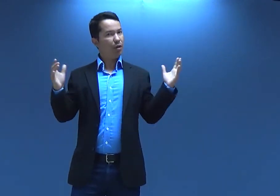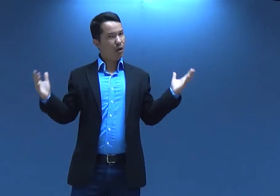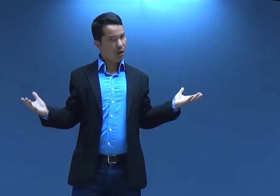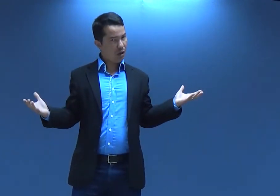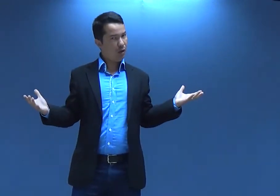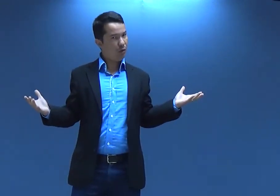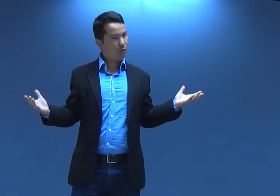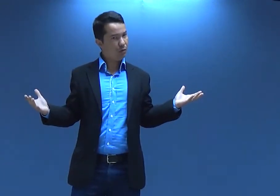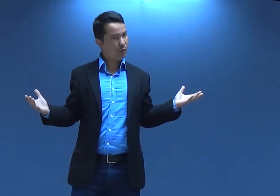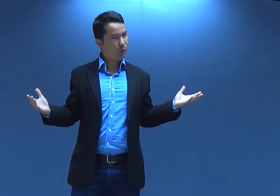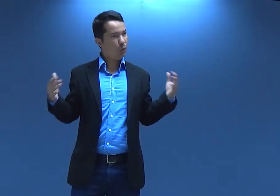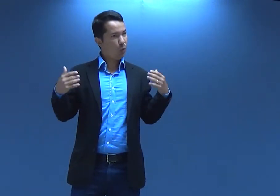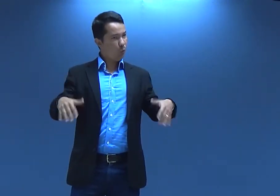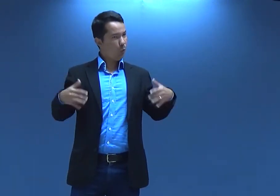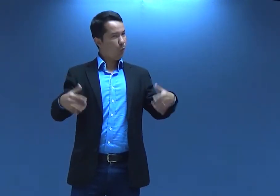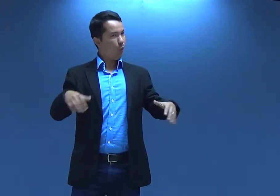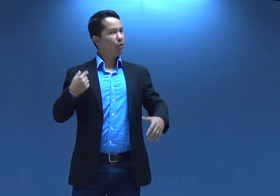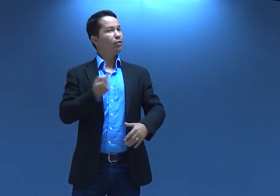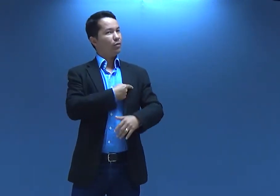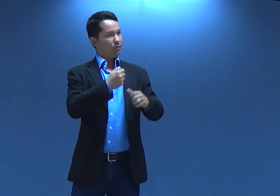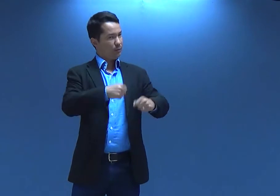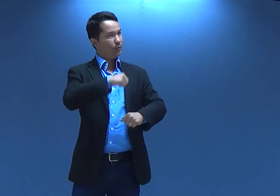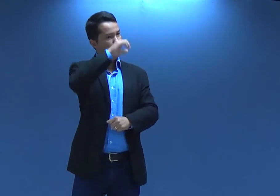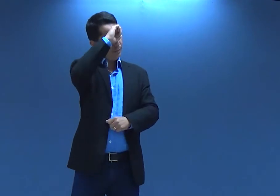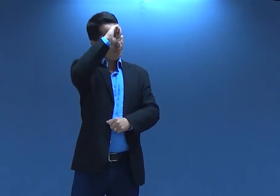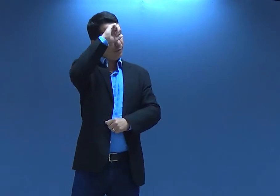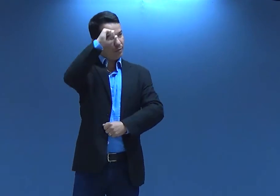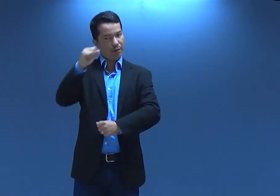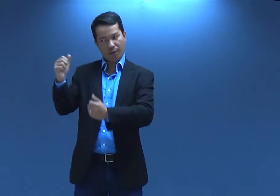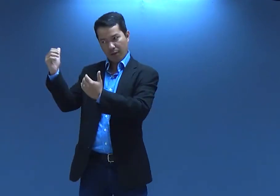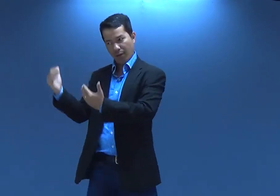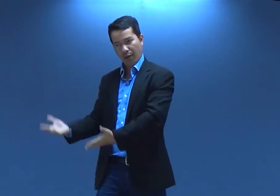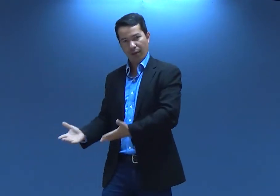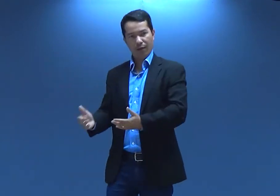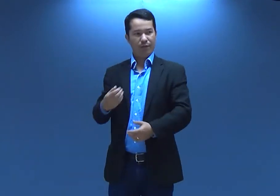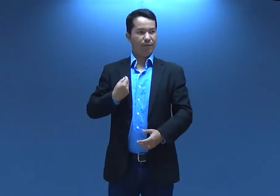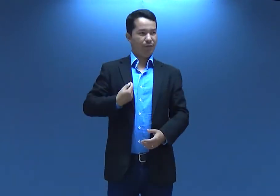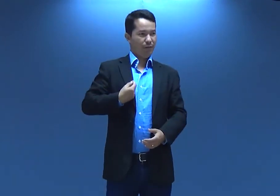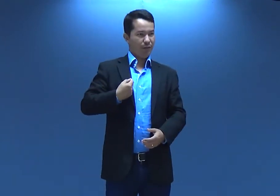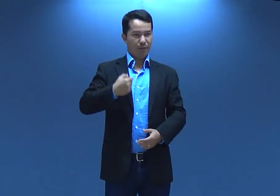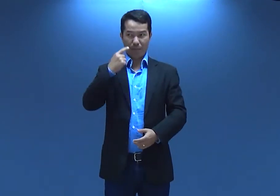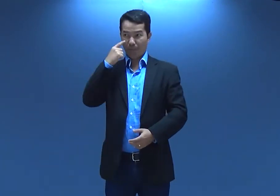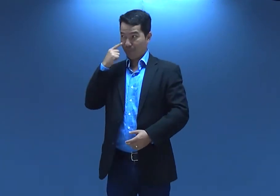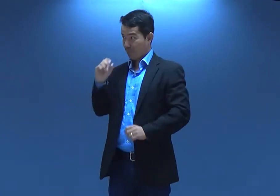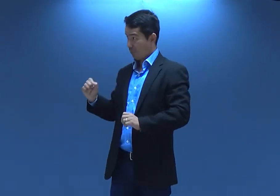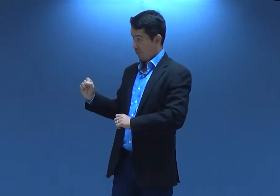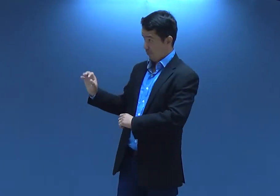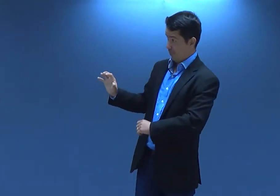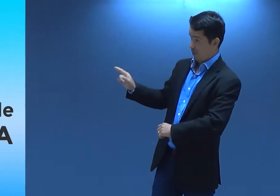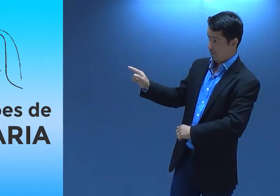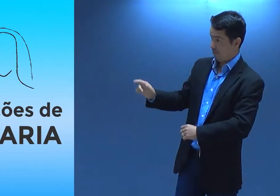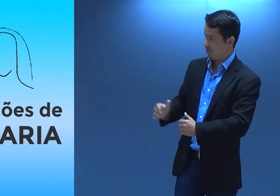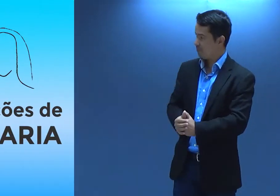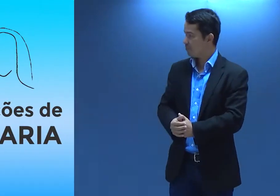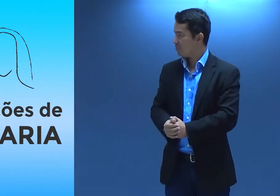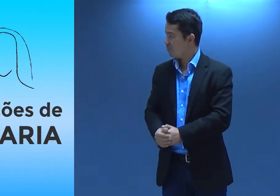mulher especial, não é verdade? Então a gente precisa aprender sobre ela também, sobre a vida dela, então olhem lá.